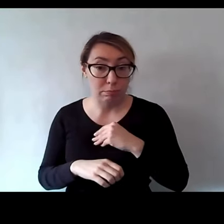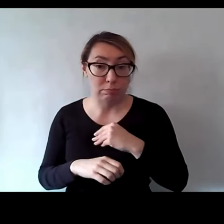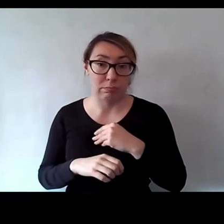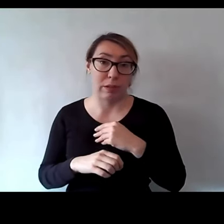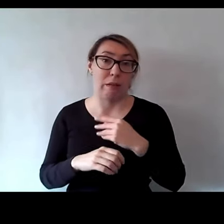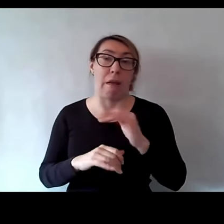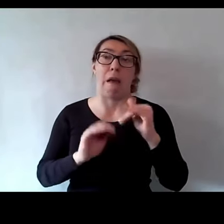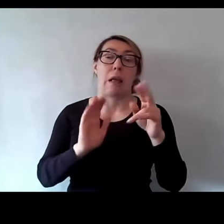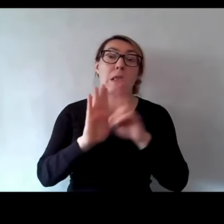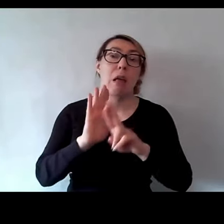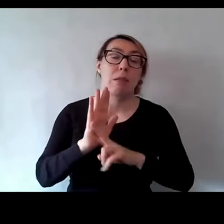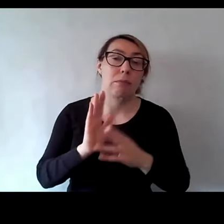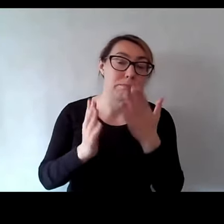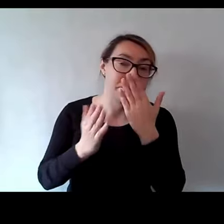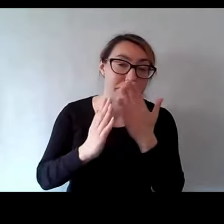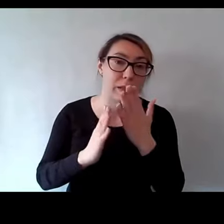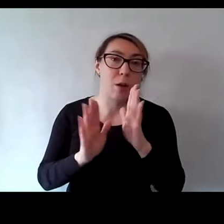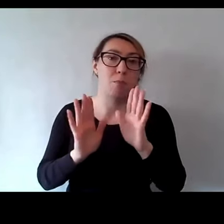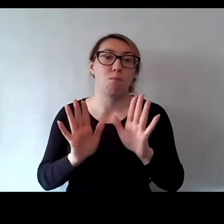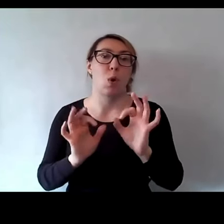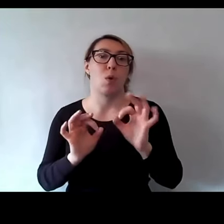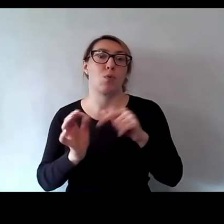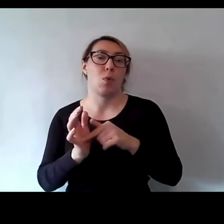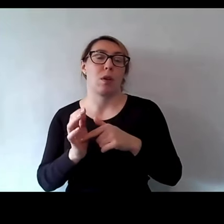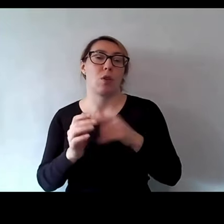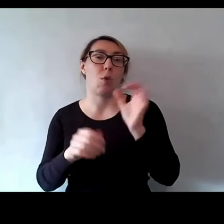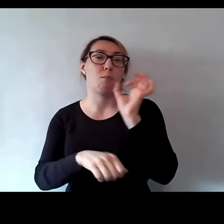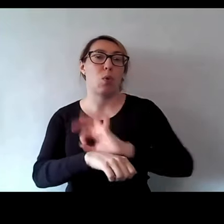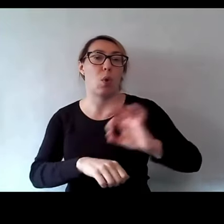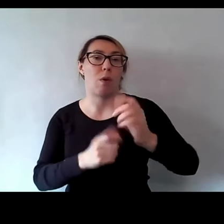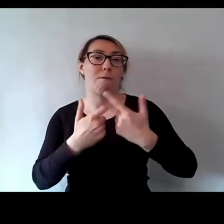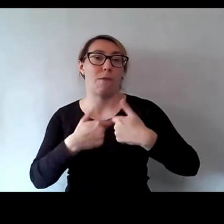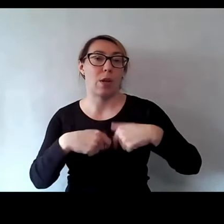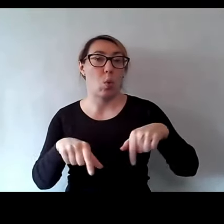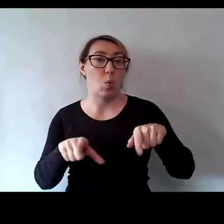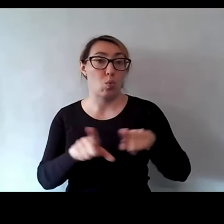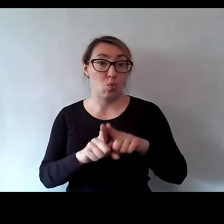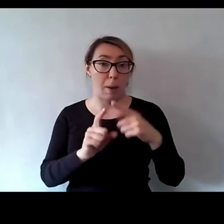zasadach, no bo wiemy, że to był projekt, który został zrealizowany